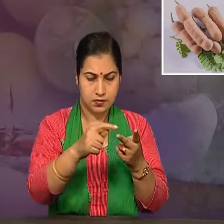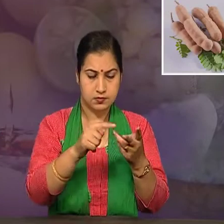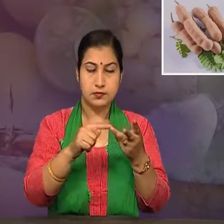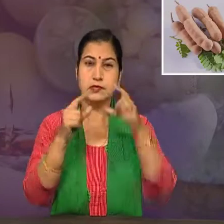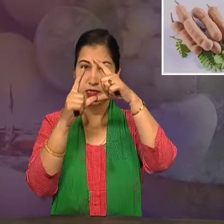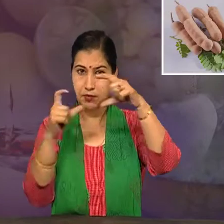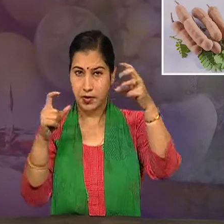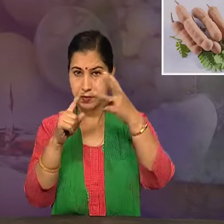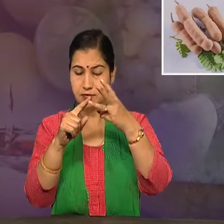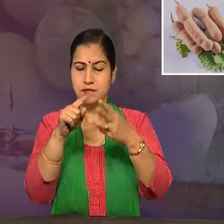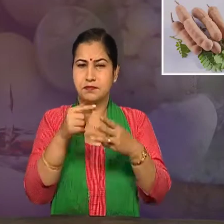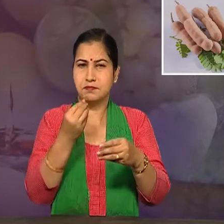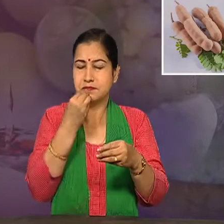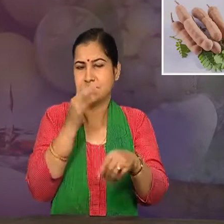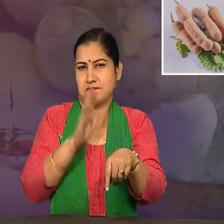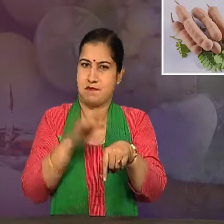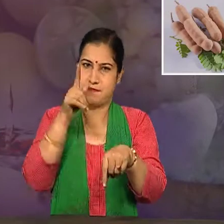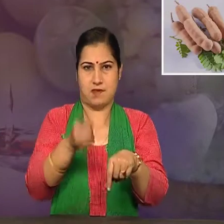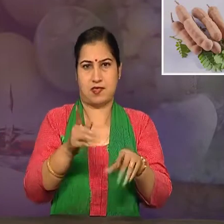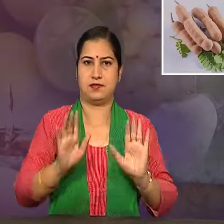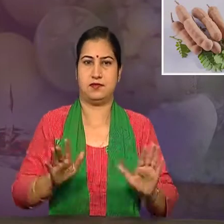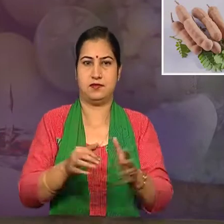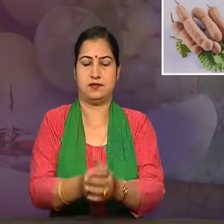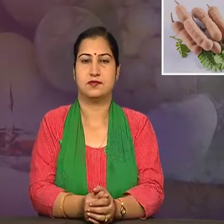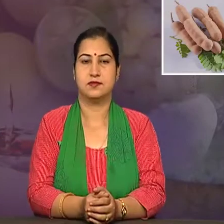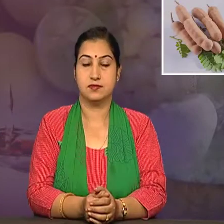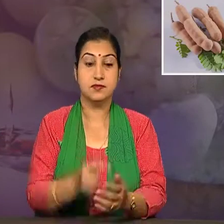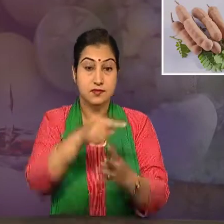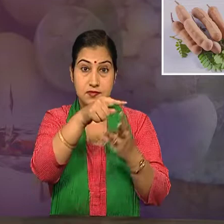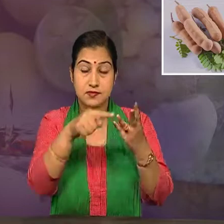जरूर चक्खे होंगे इनका स्वाद कैसा होता है?